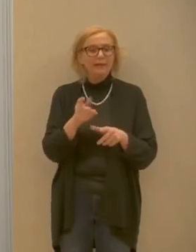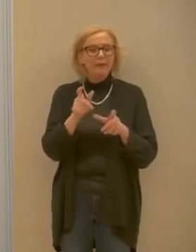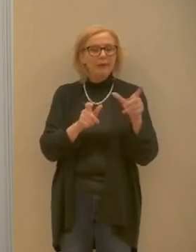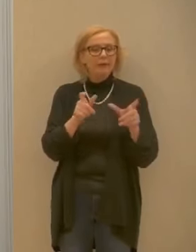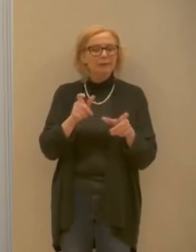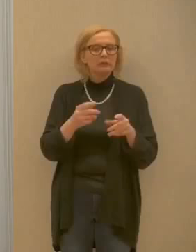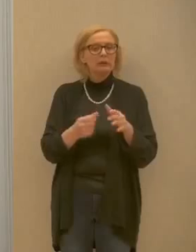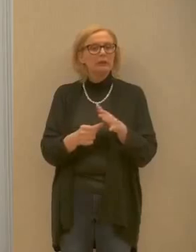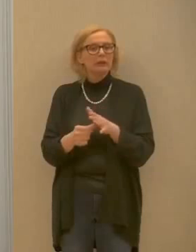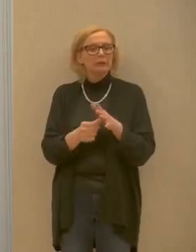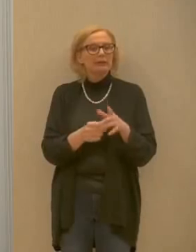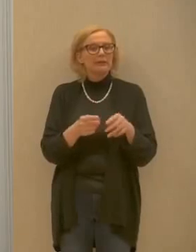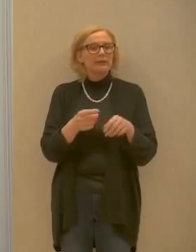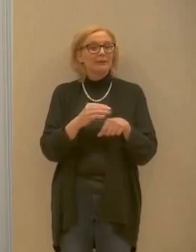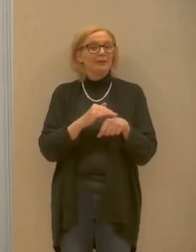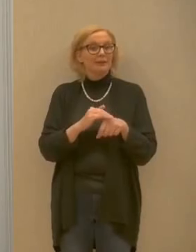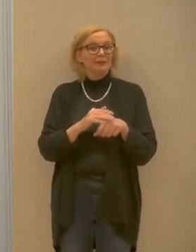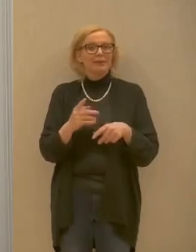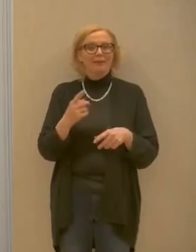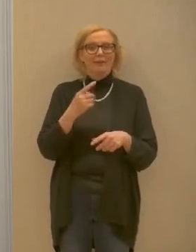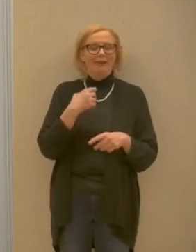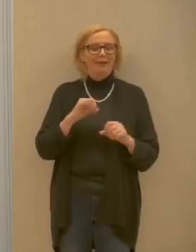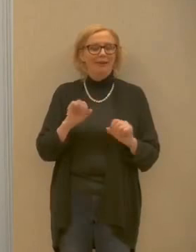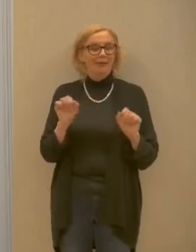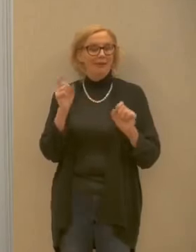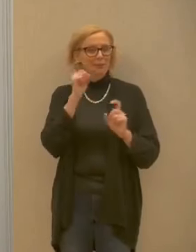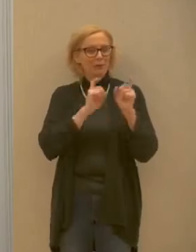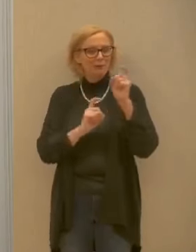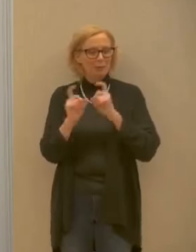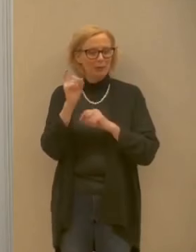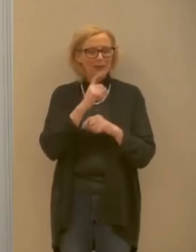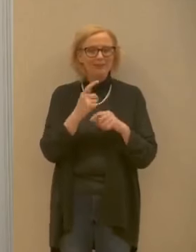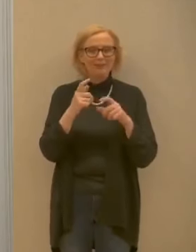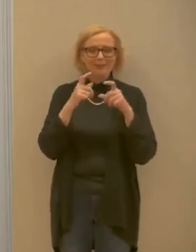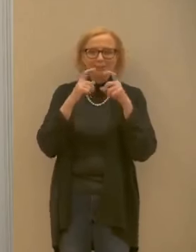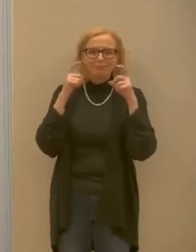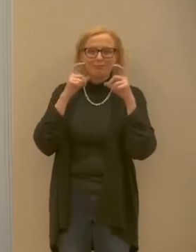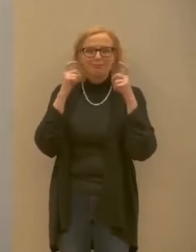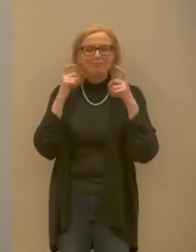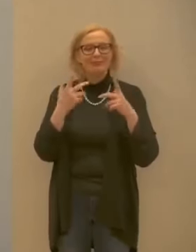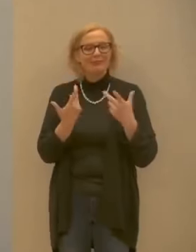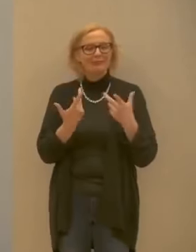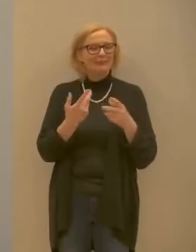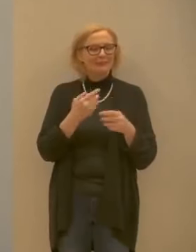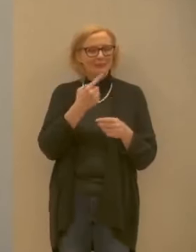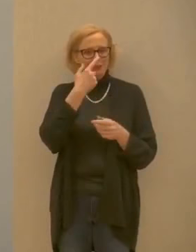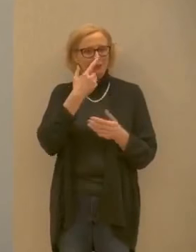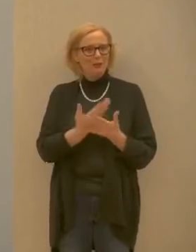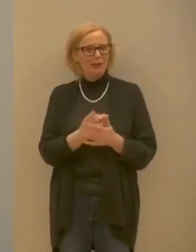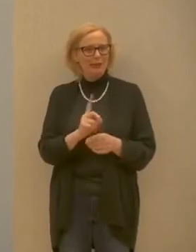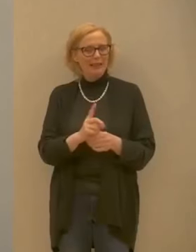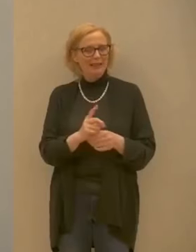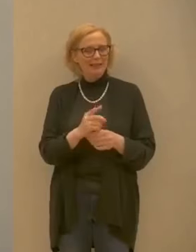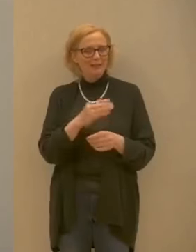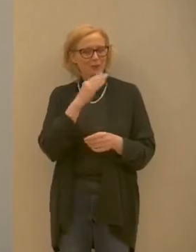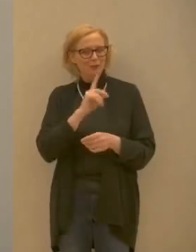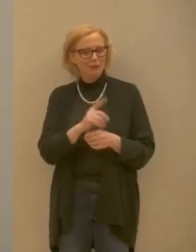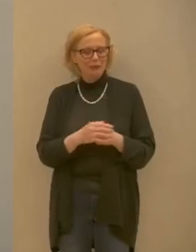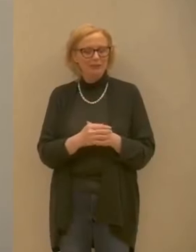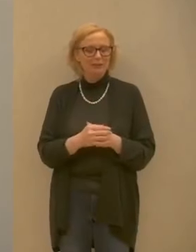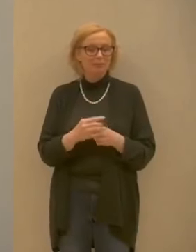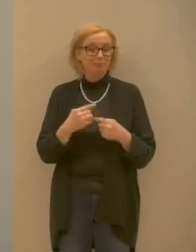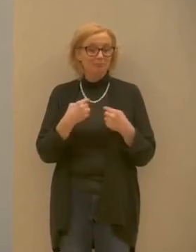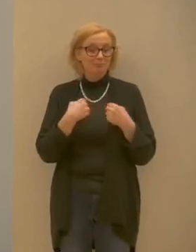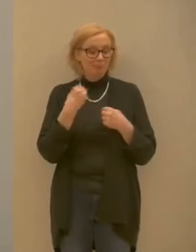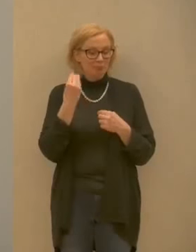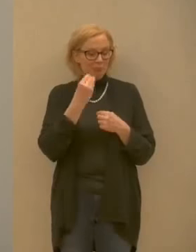e che non considera appropriati i dispositivi vogliamo dare un messaggio? Noi crediamo che lavorare in un'organizzazione